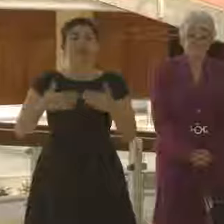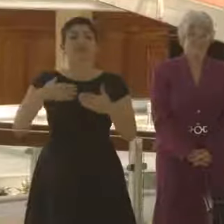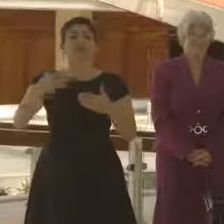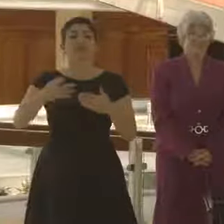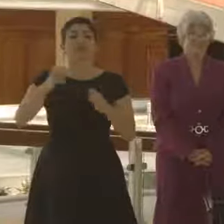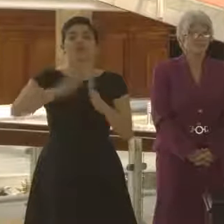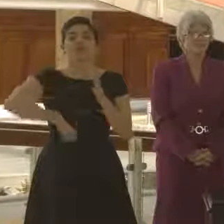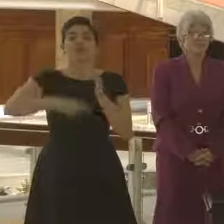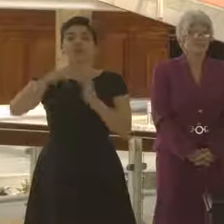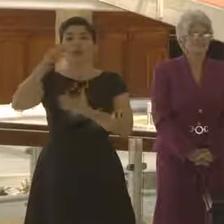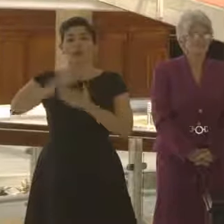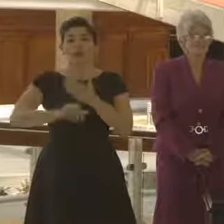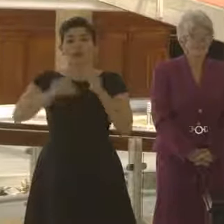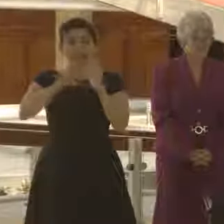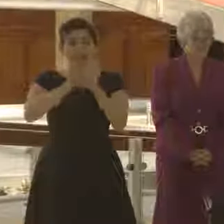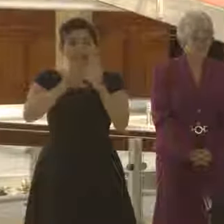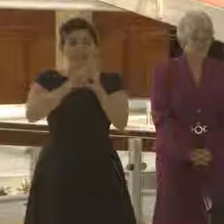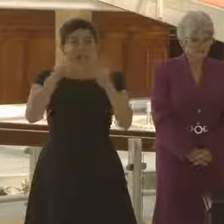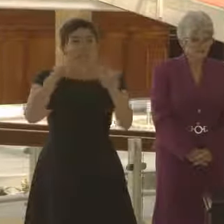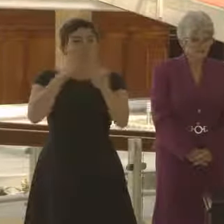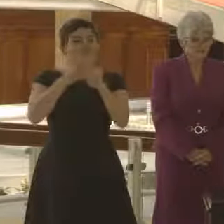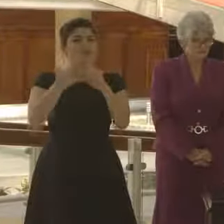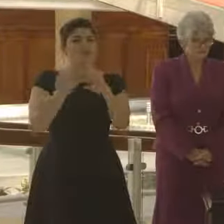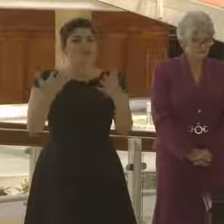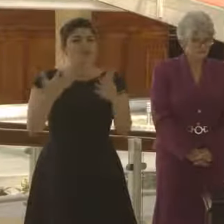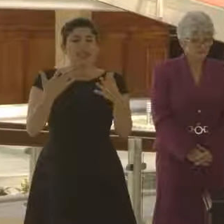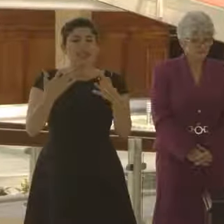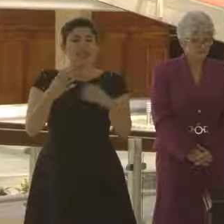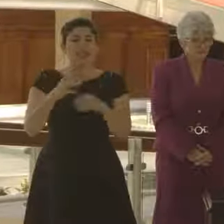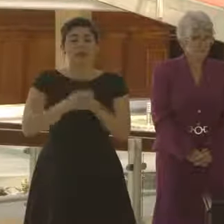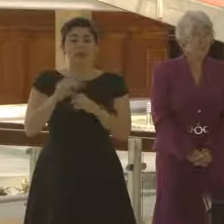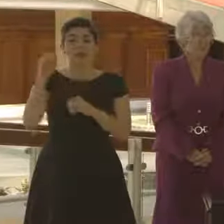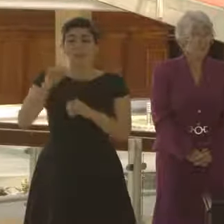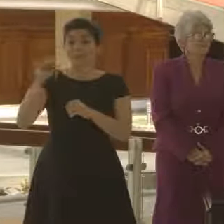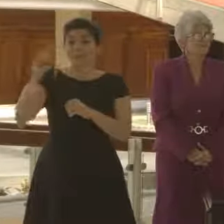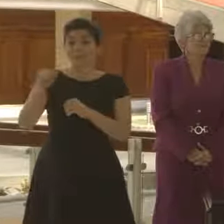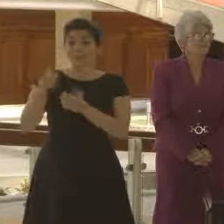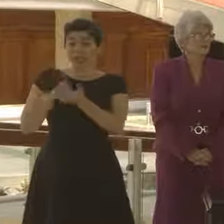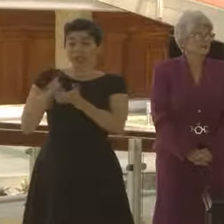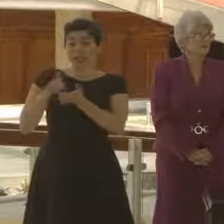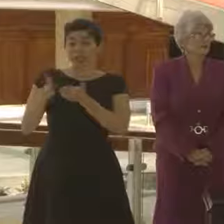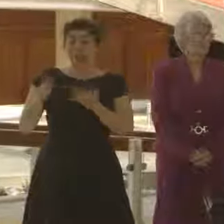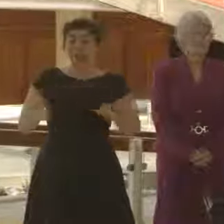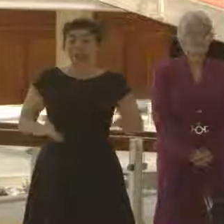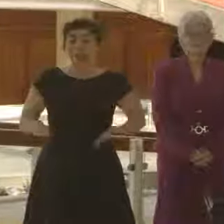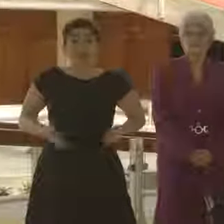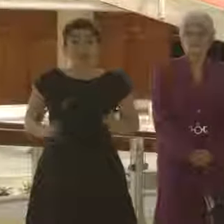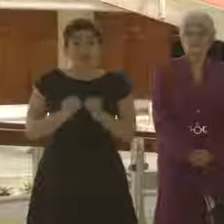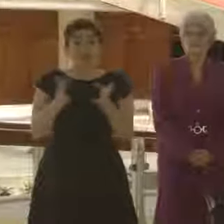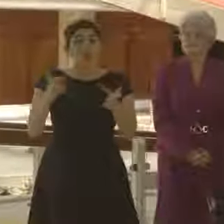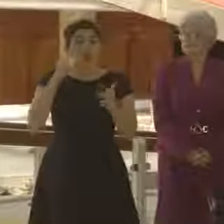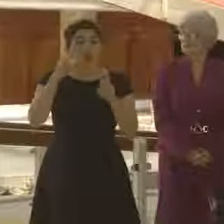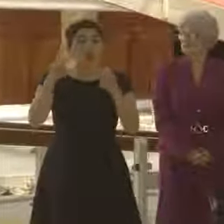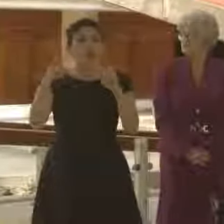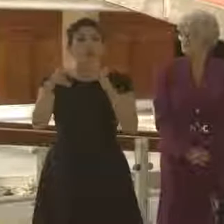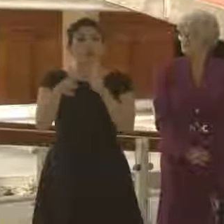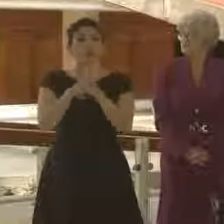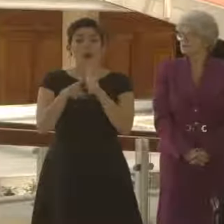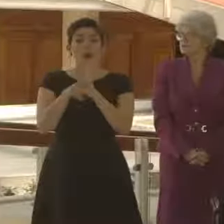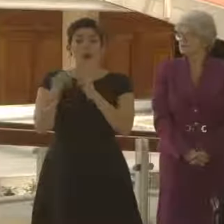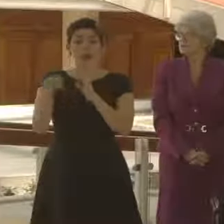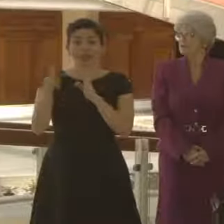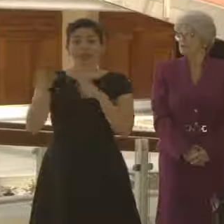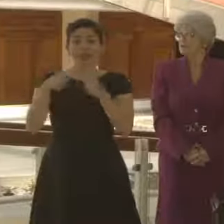firma del proyecto de ley para disminuir el porcentaje que se paga a servidores públicos por concepto de prohibición.